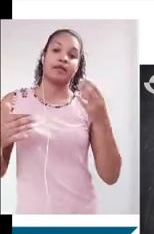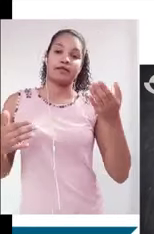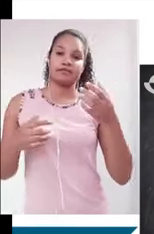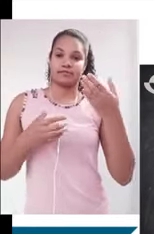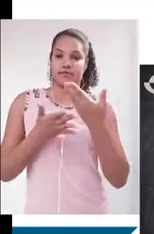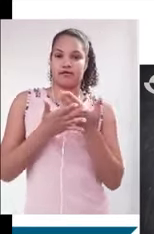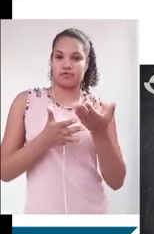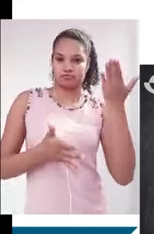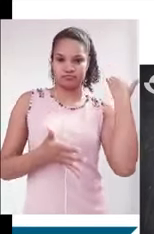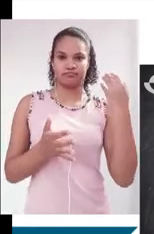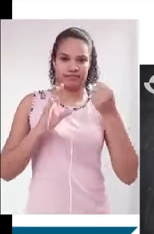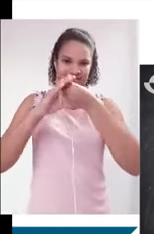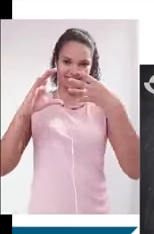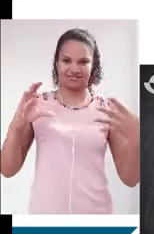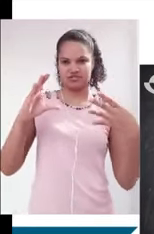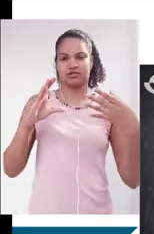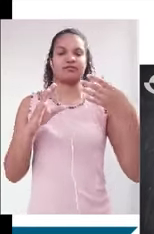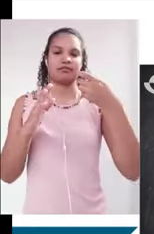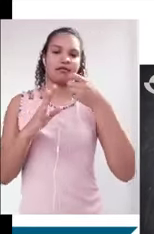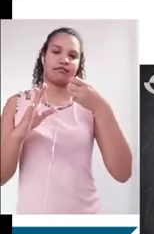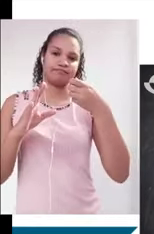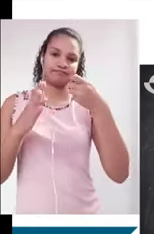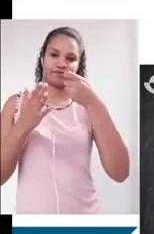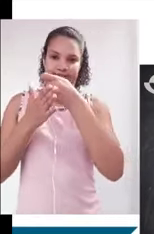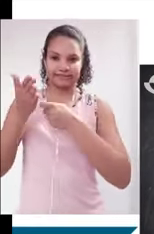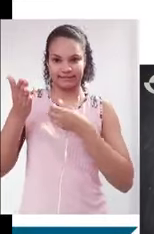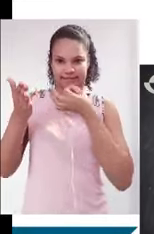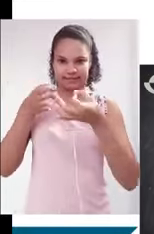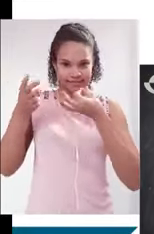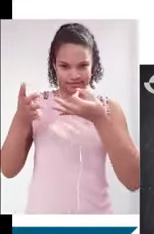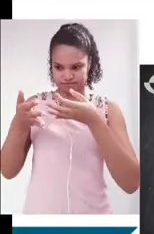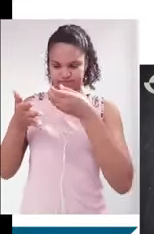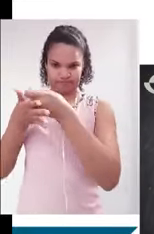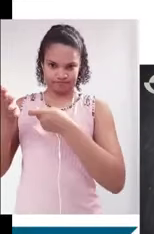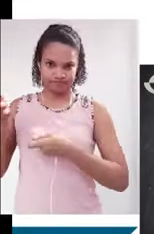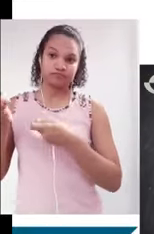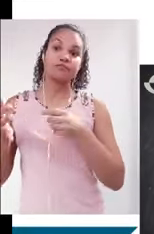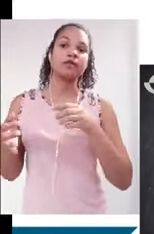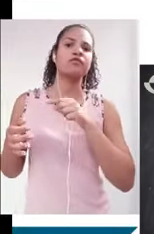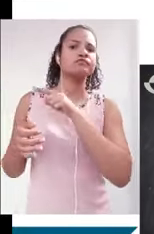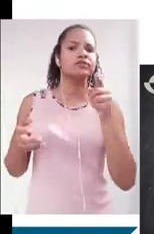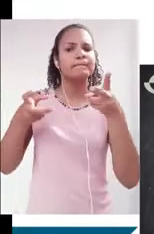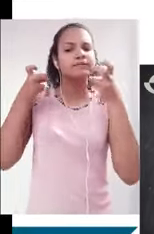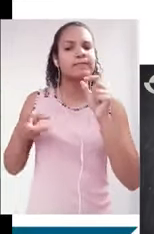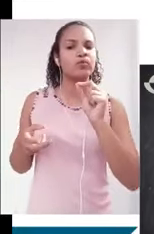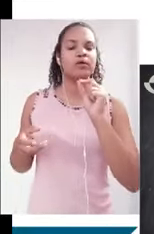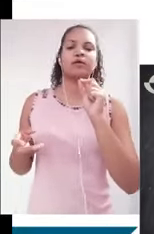caracterização da dissertação, vocês viram o quão importante você atender, você compreender as caracterizações